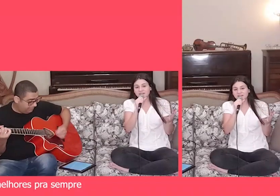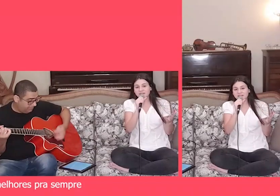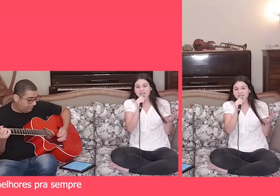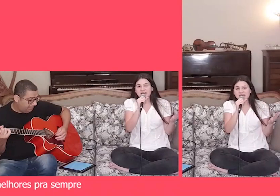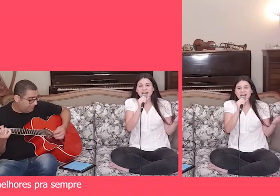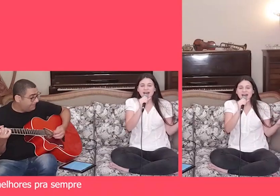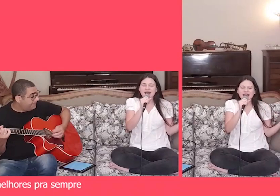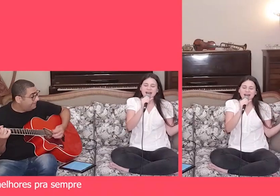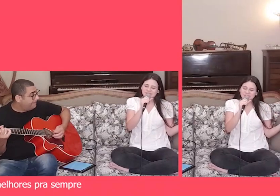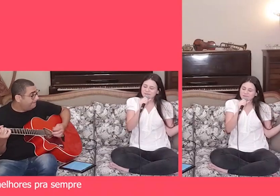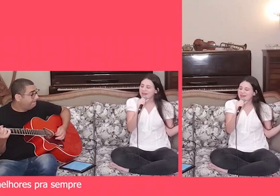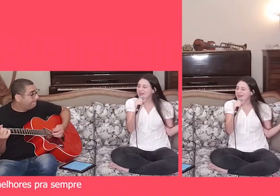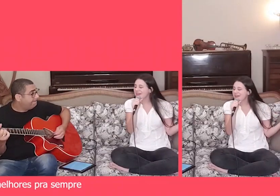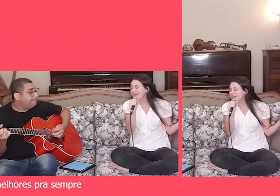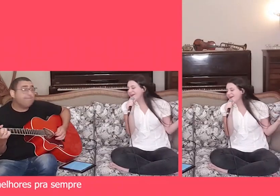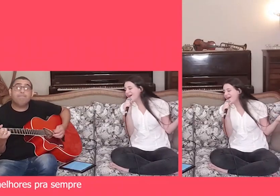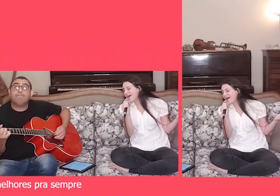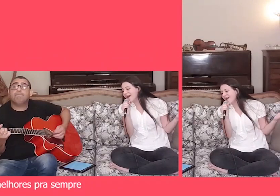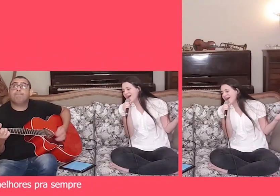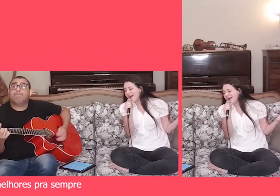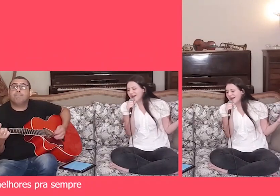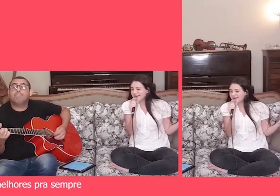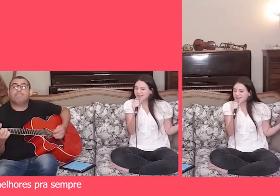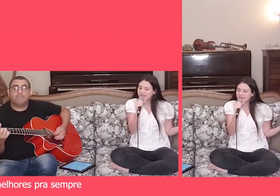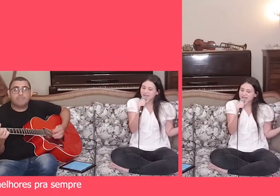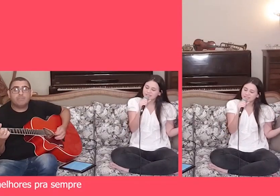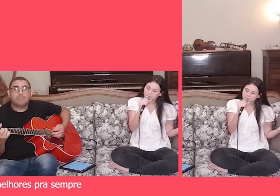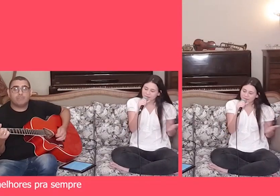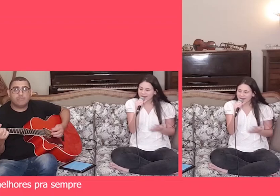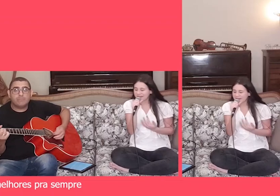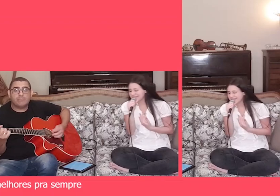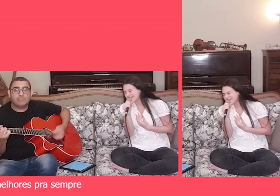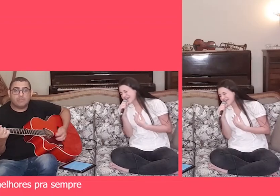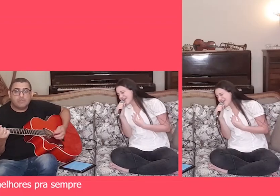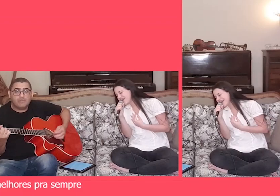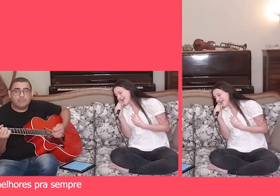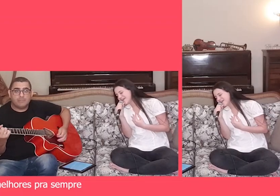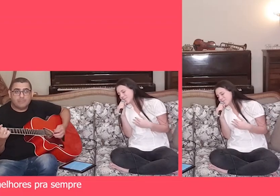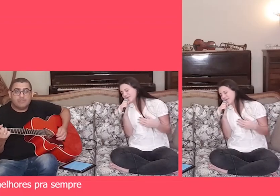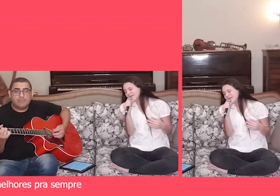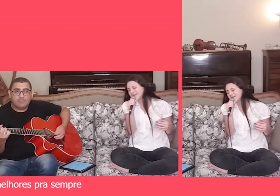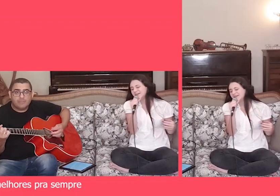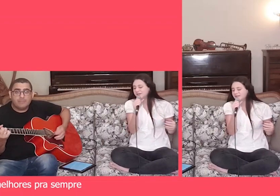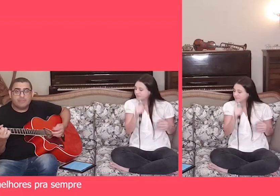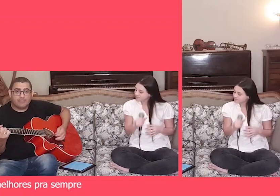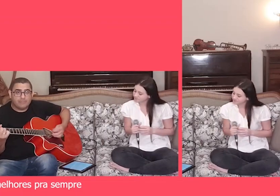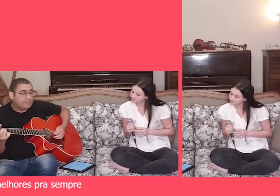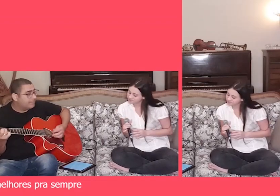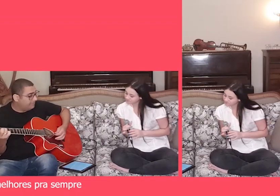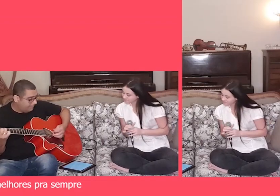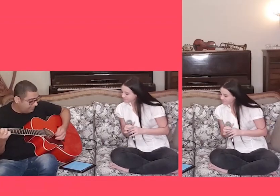Dias melhores para sempre